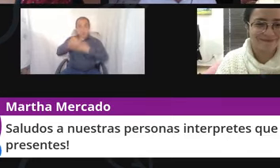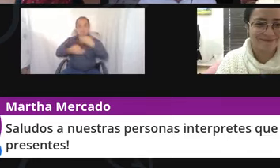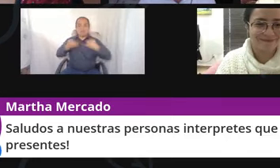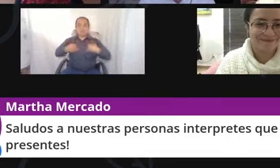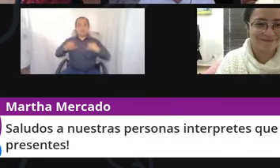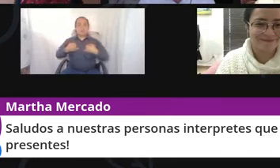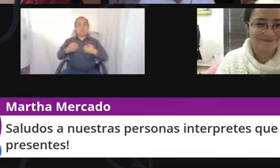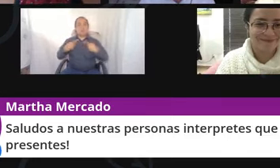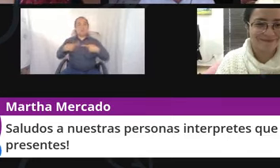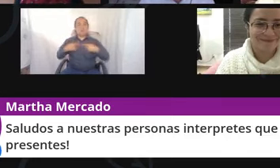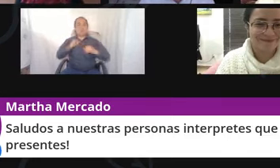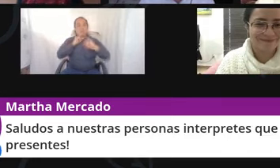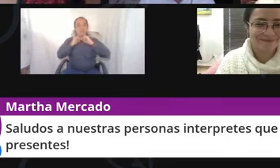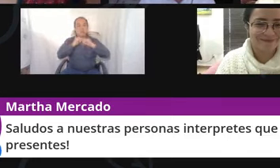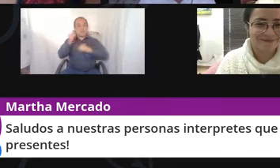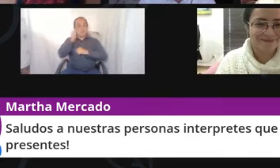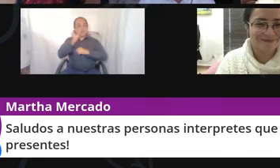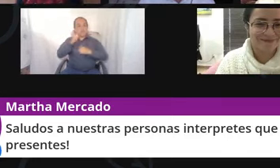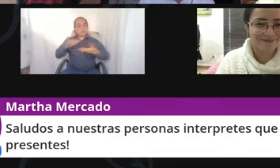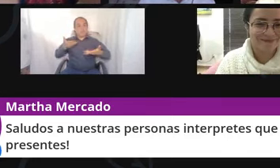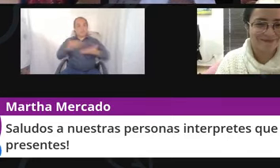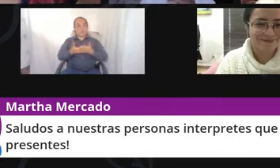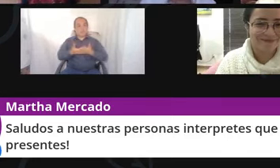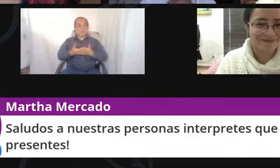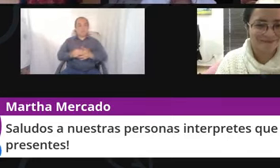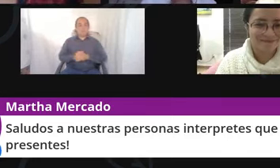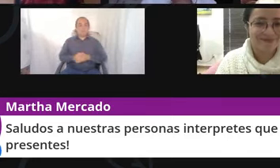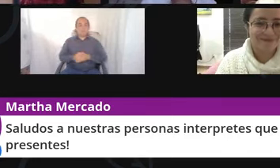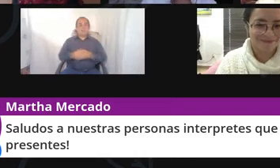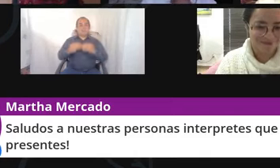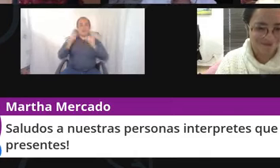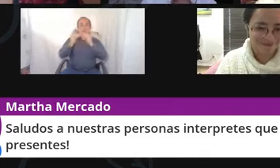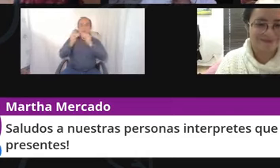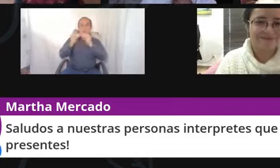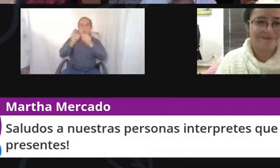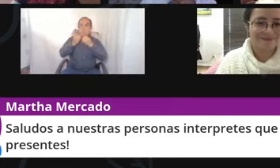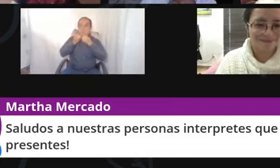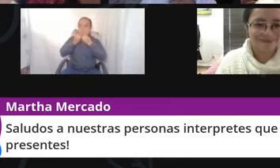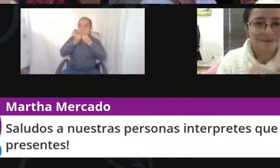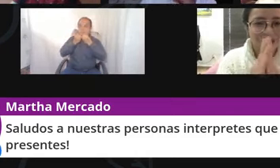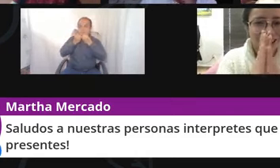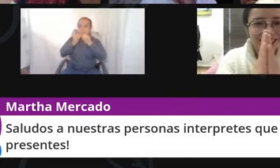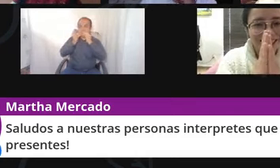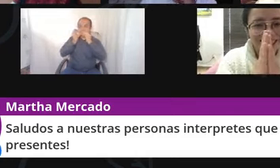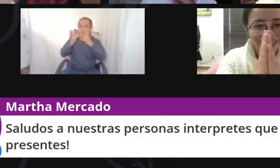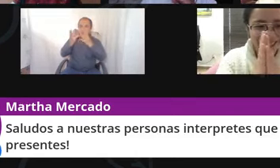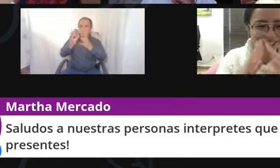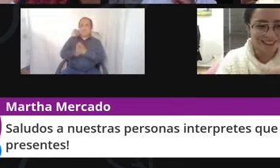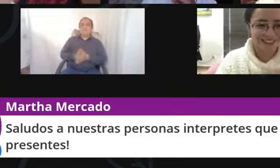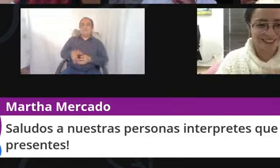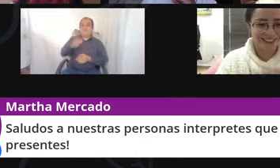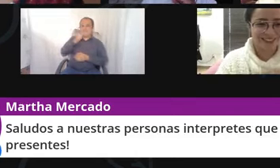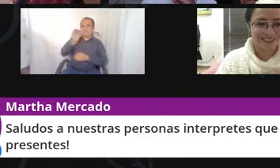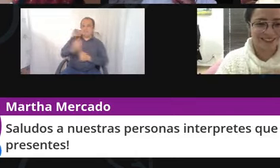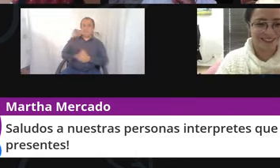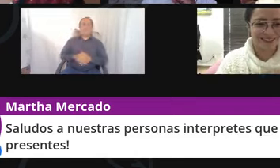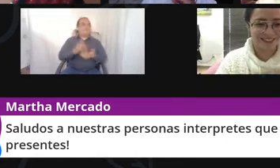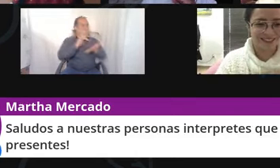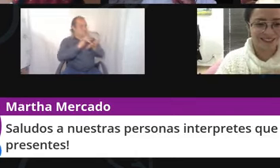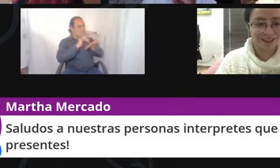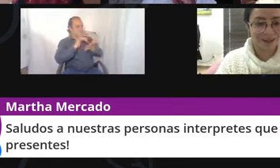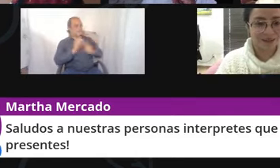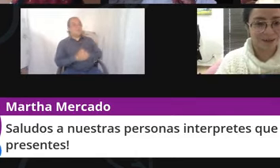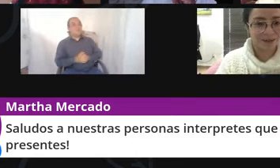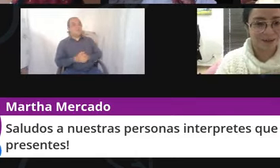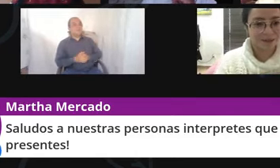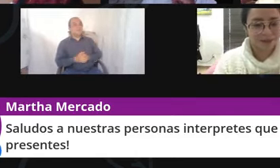que siempre están presentes le manda un fuerte beso a la magistrada Marta decía Mercado Ramírez doctora muchas gracias y